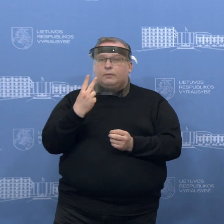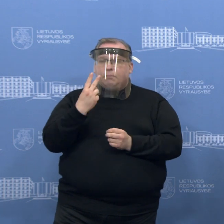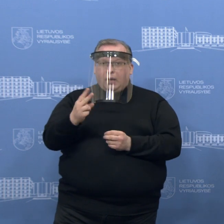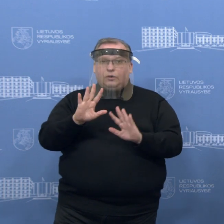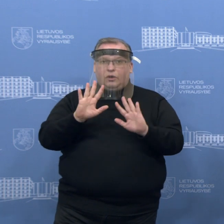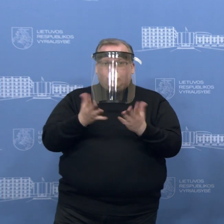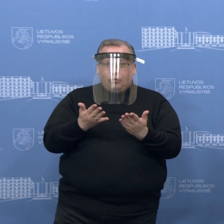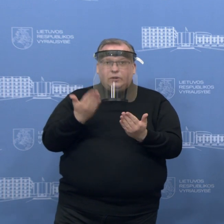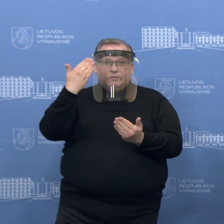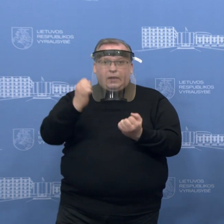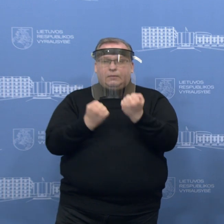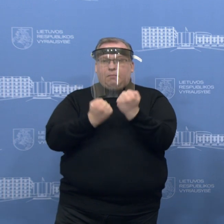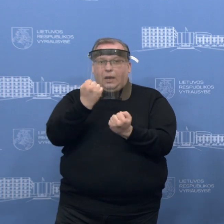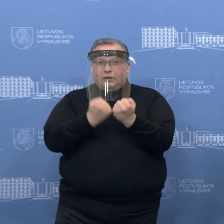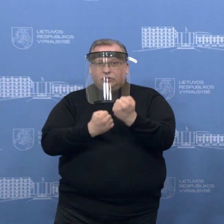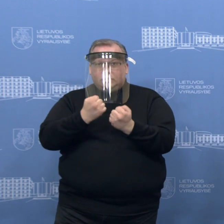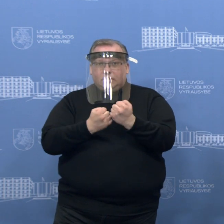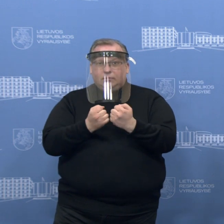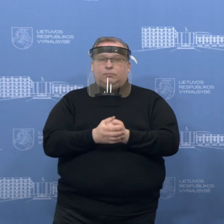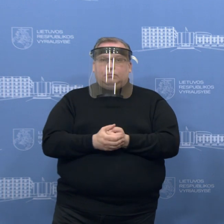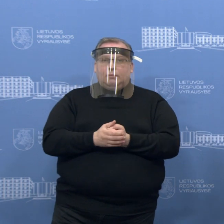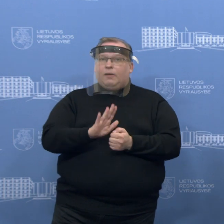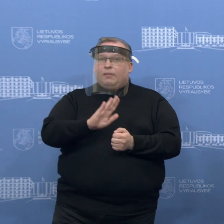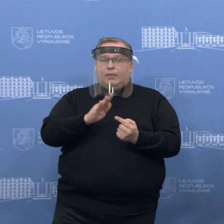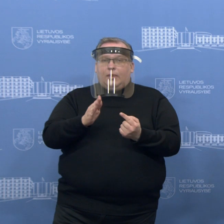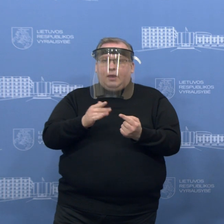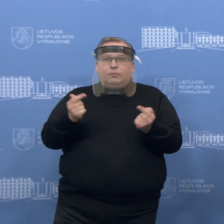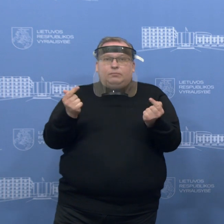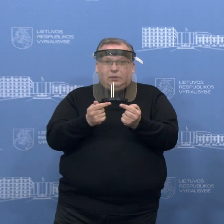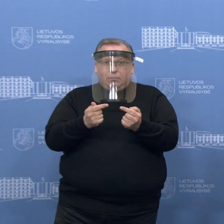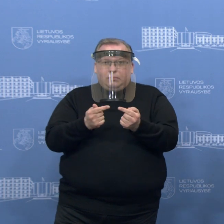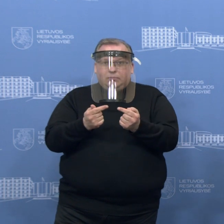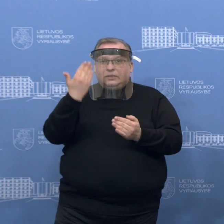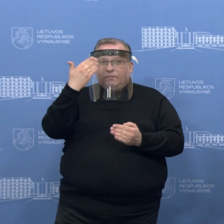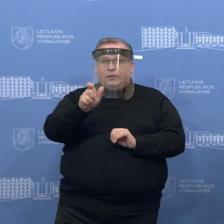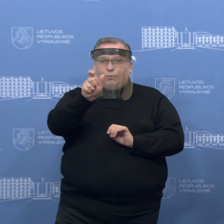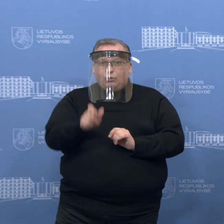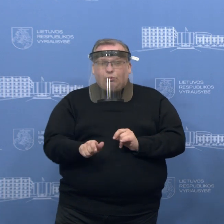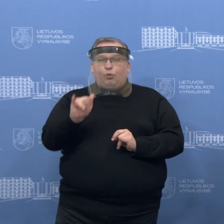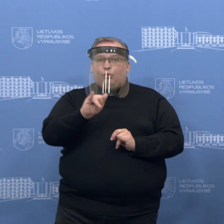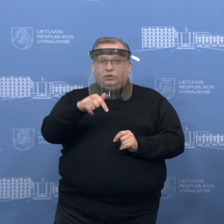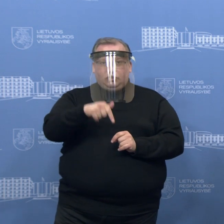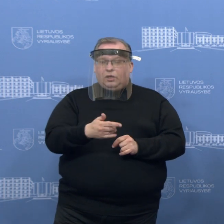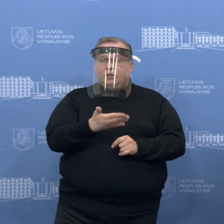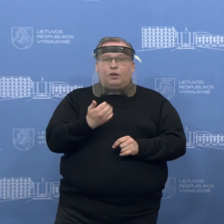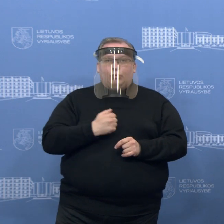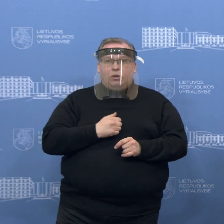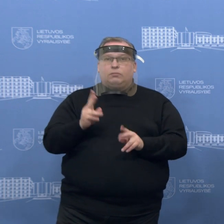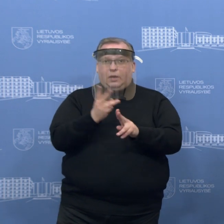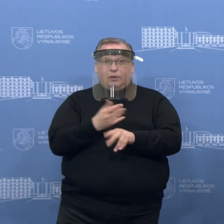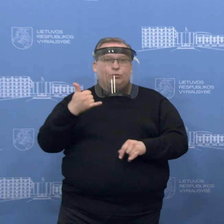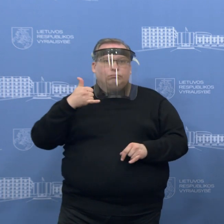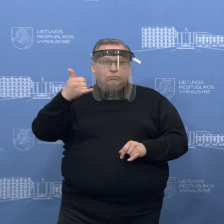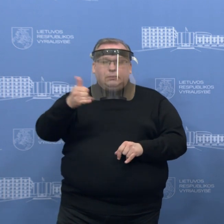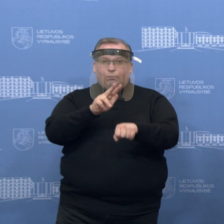automobilį, kažkur tai šalia nebūdingą asmenį, kuris neturėtų čia būti. Tiesiog reikėtų informuoti